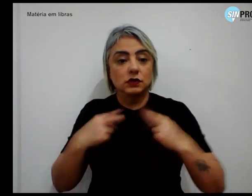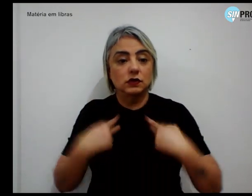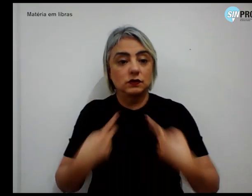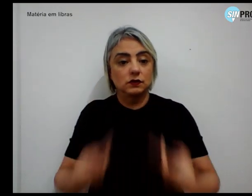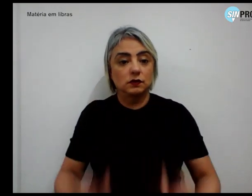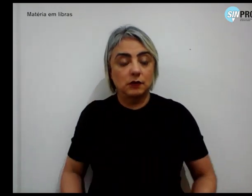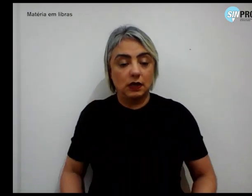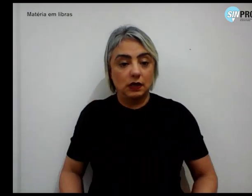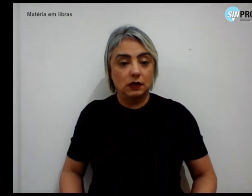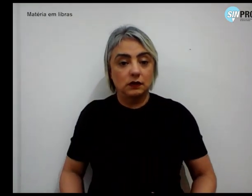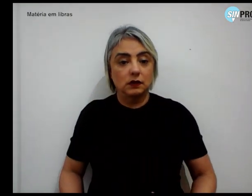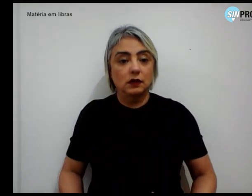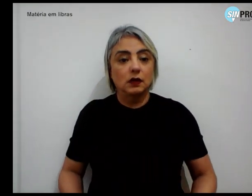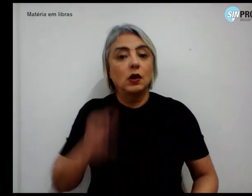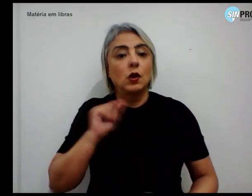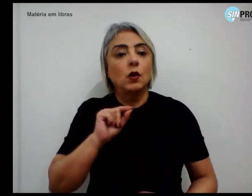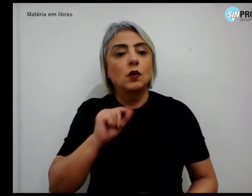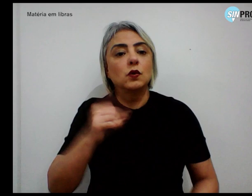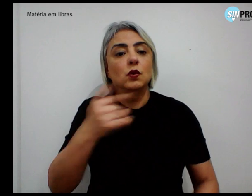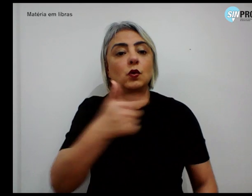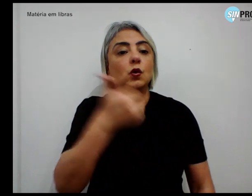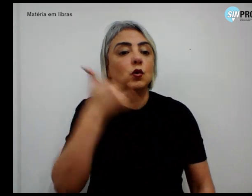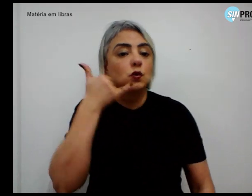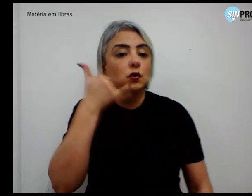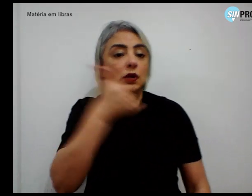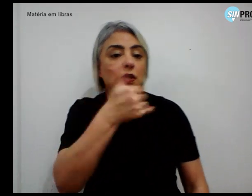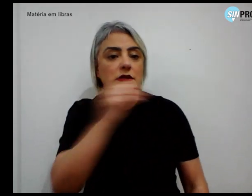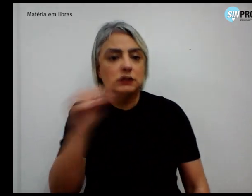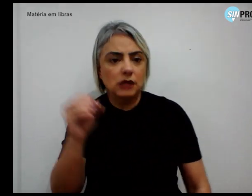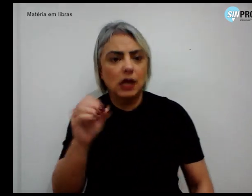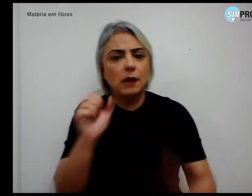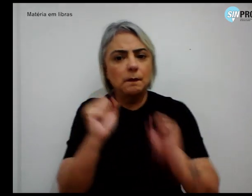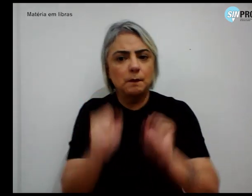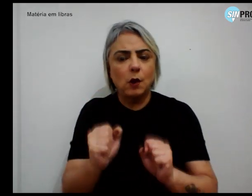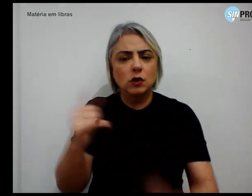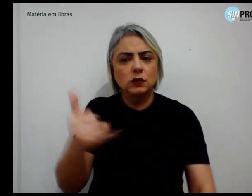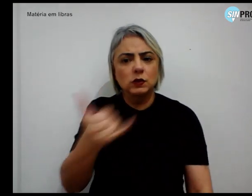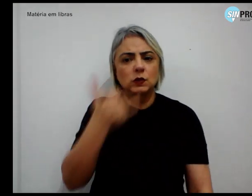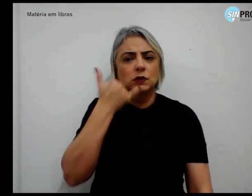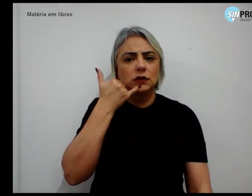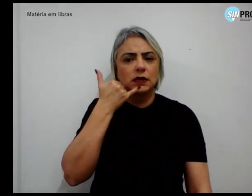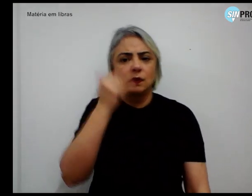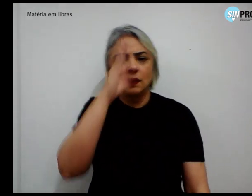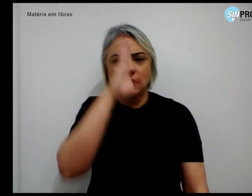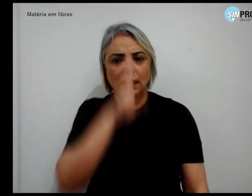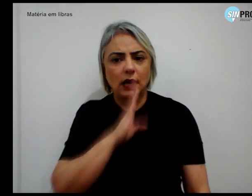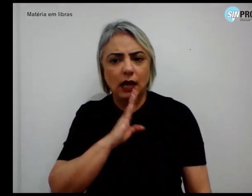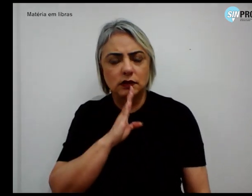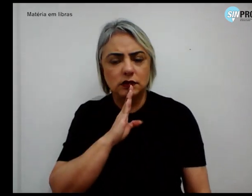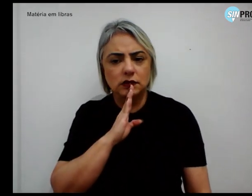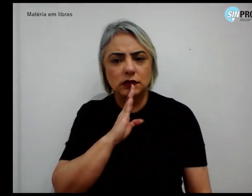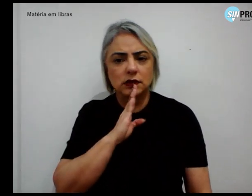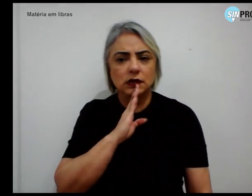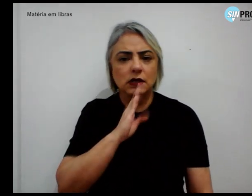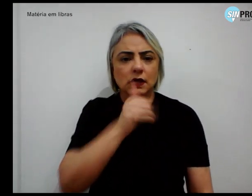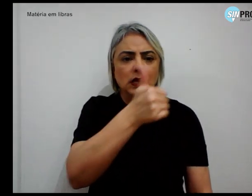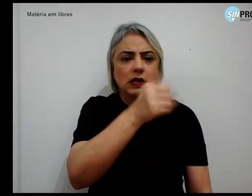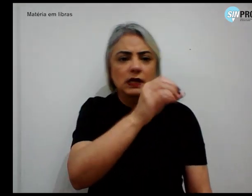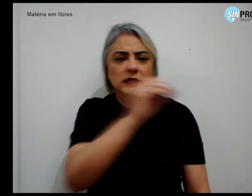O canal pode ser acionado por meio de ligação gratuita, discando o SEM, em qualquer